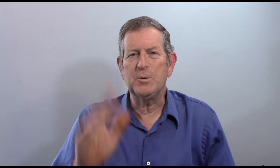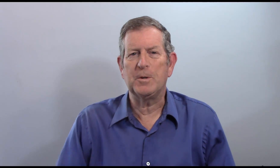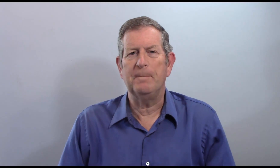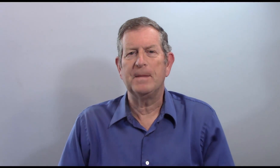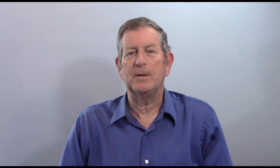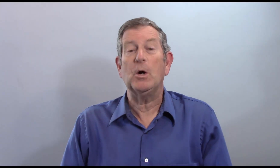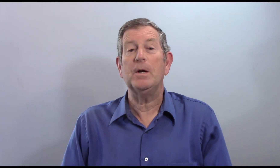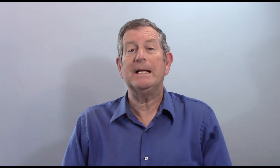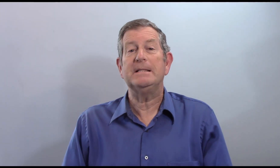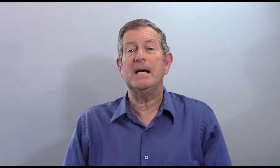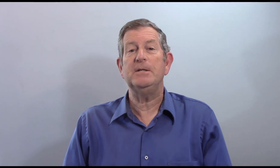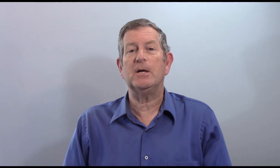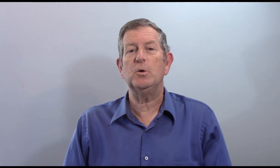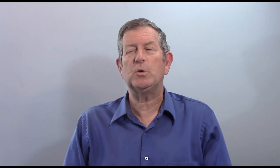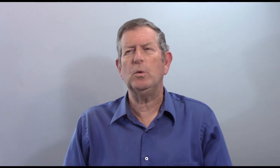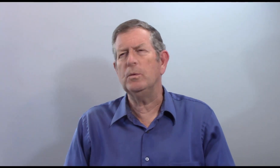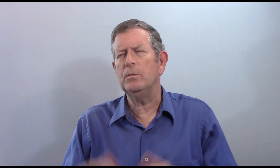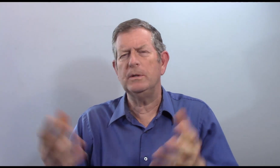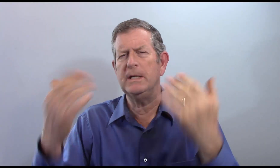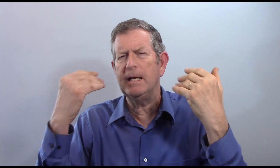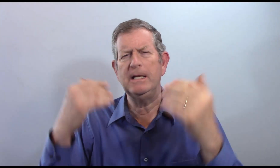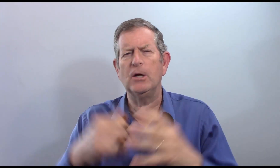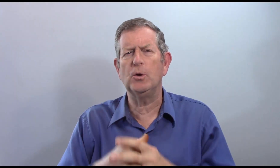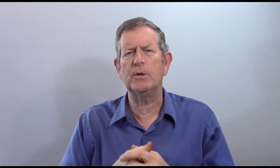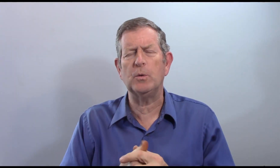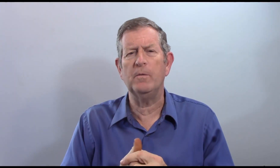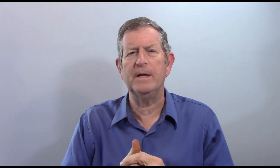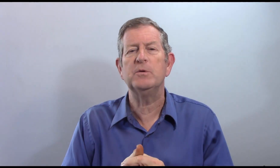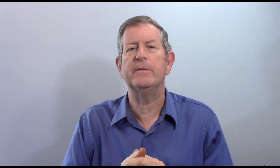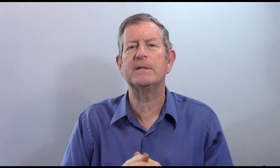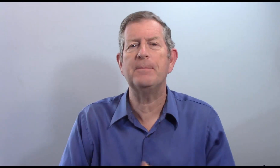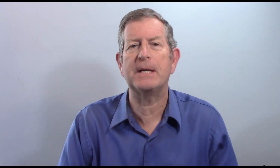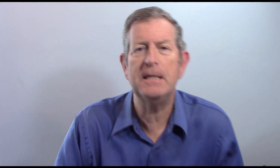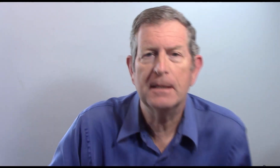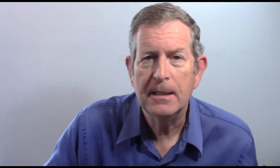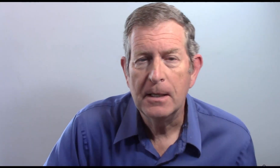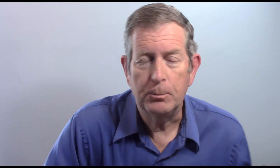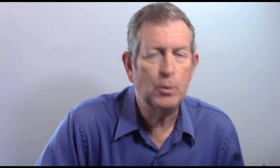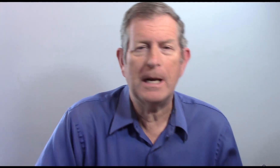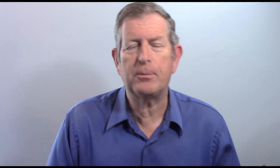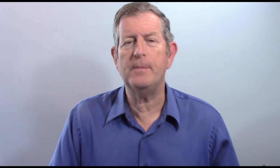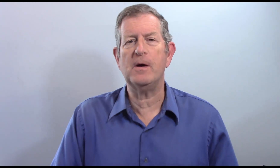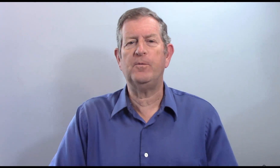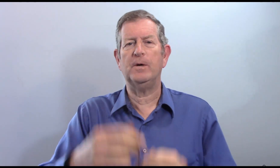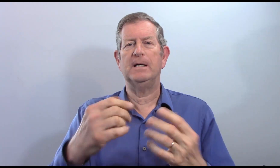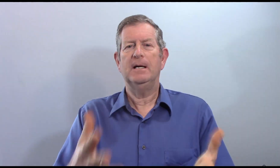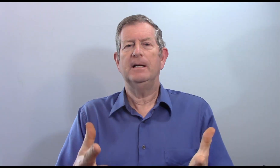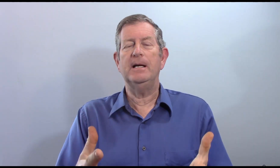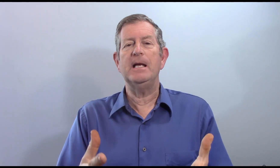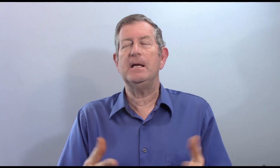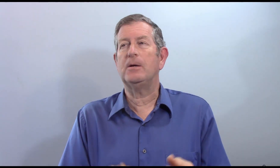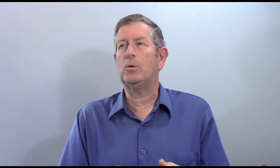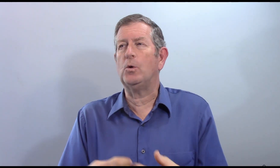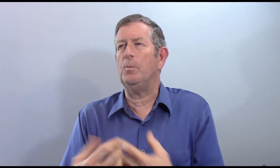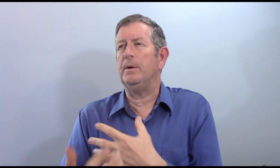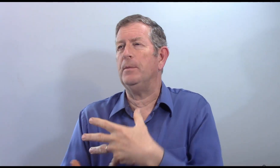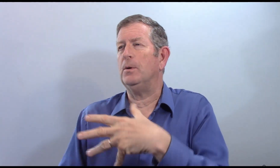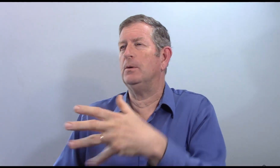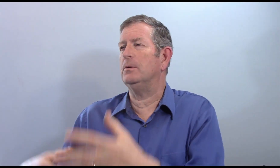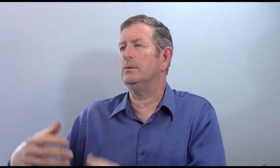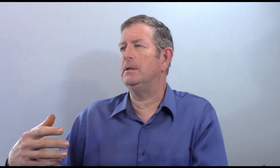Bonjour, dans la dernière leçon, il y a deux leçons en fait, nous avons appris pour la première fois les